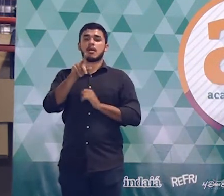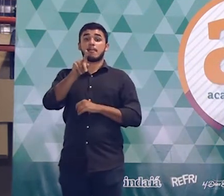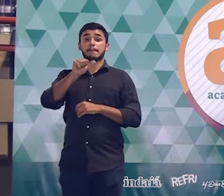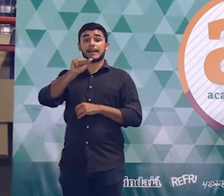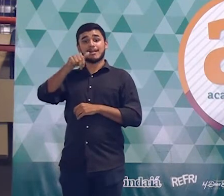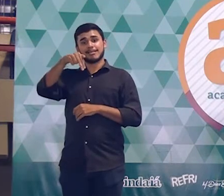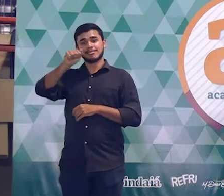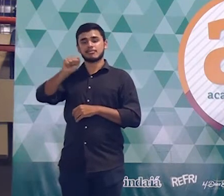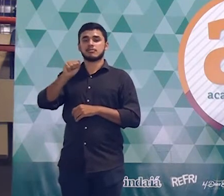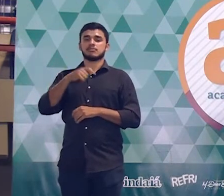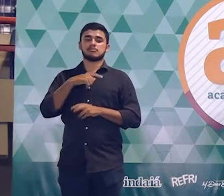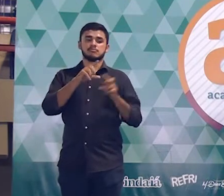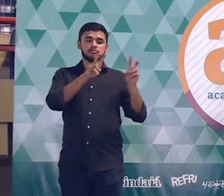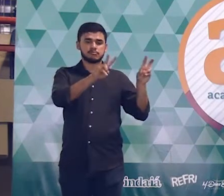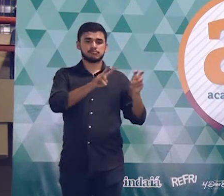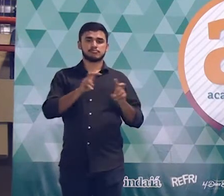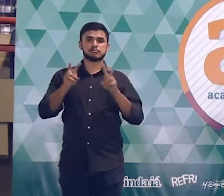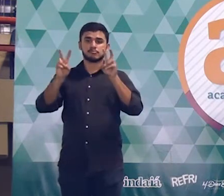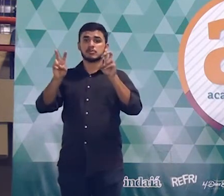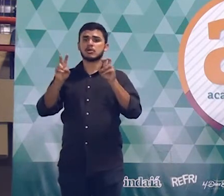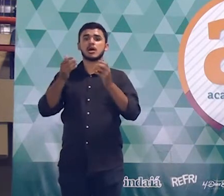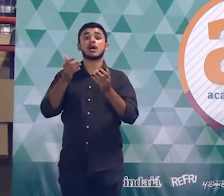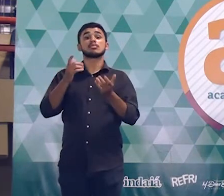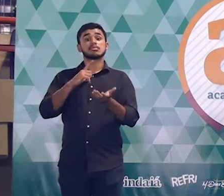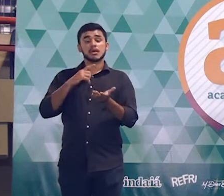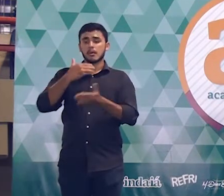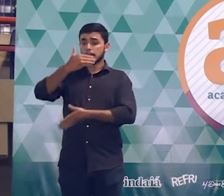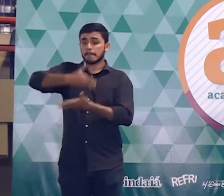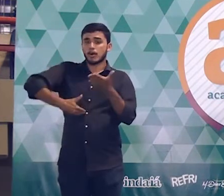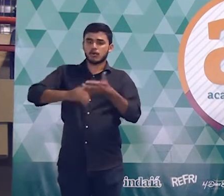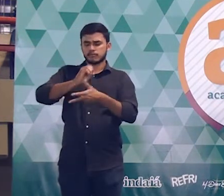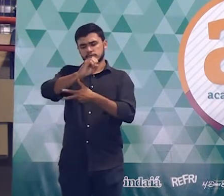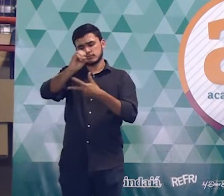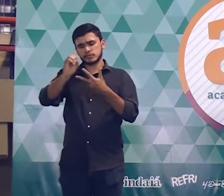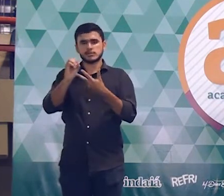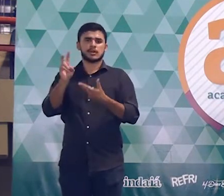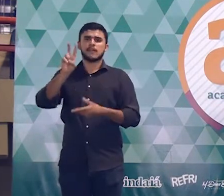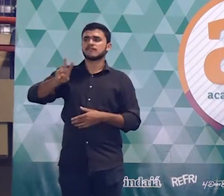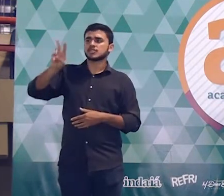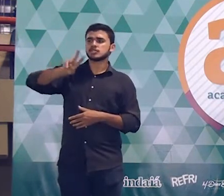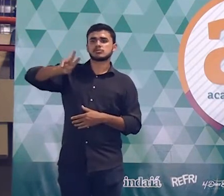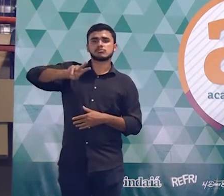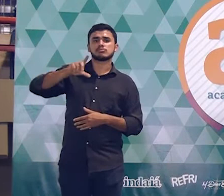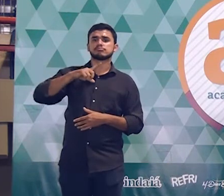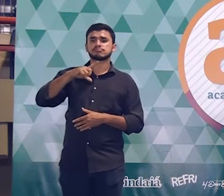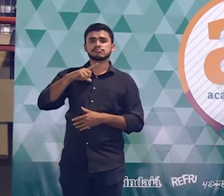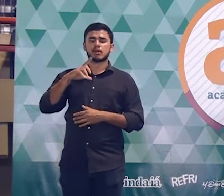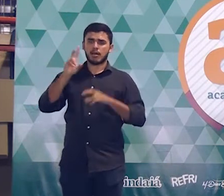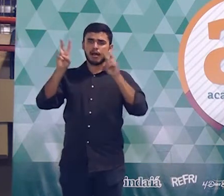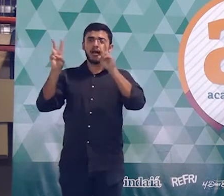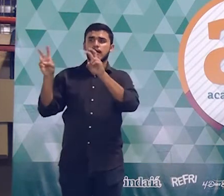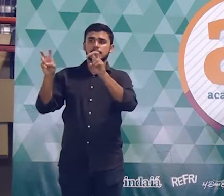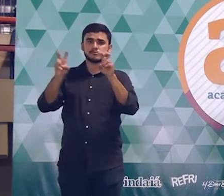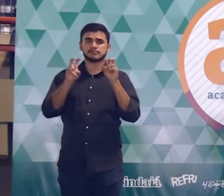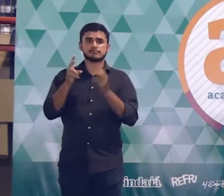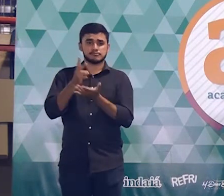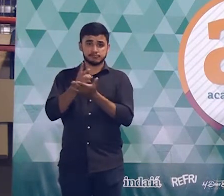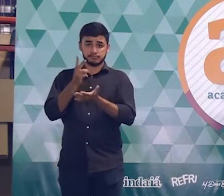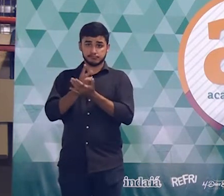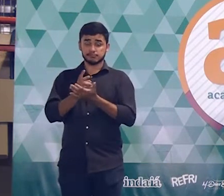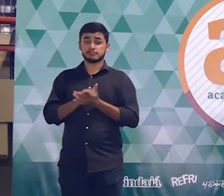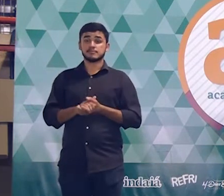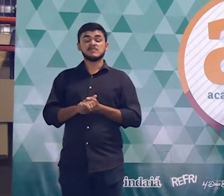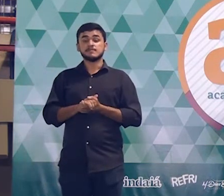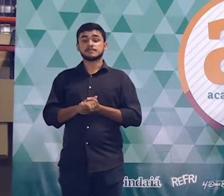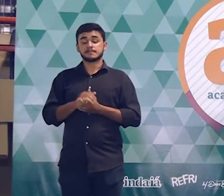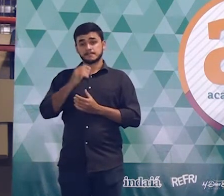vestibular. Independente de ser a prova do Enem, qualquer prova de vestibular, dentro do tema de geometria plana, dentro do tema